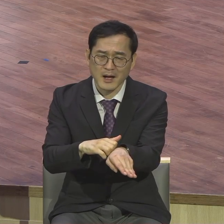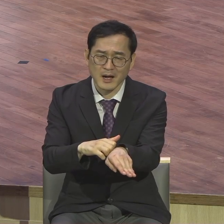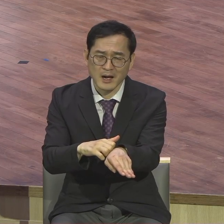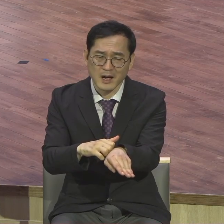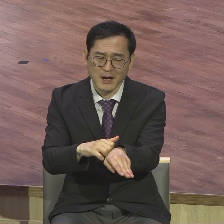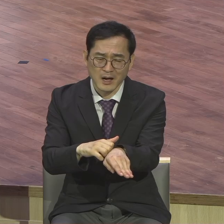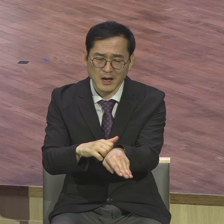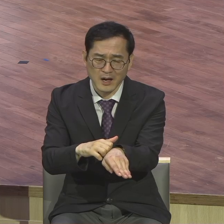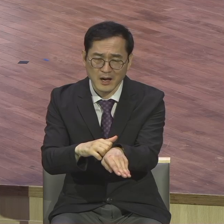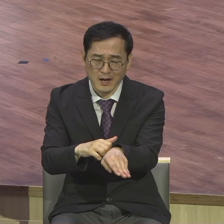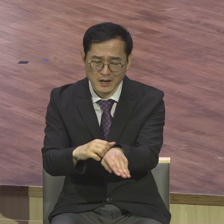분이니까 불이 나버린 거예요